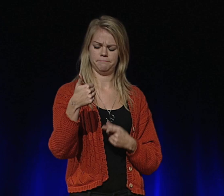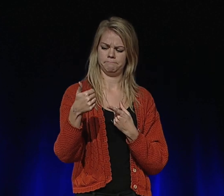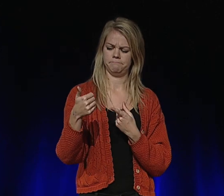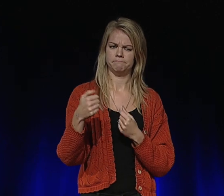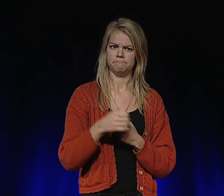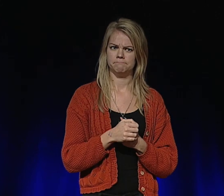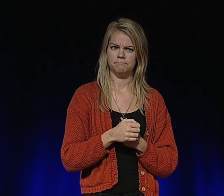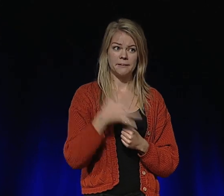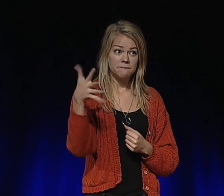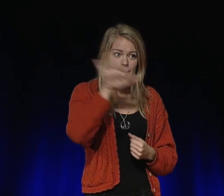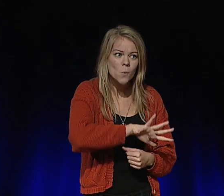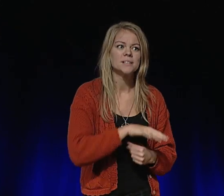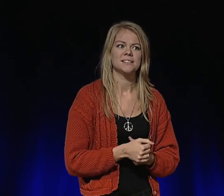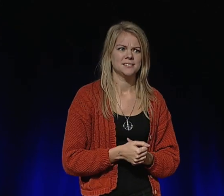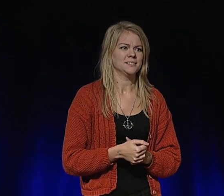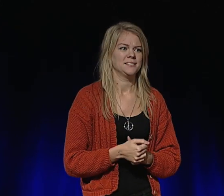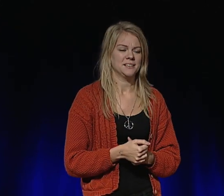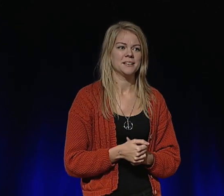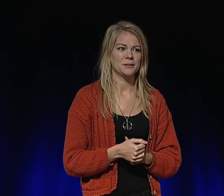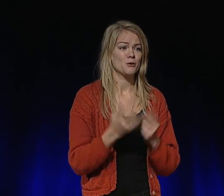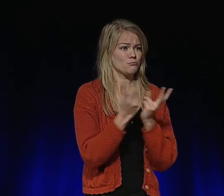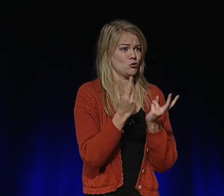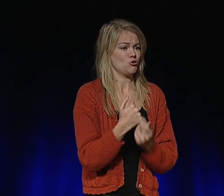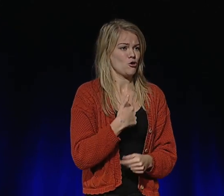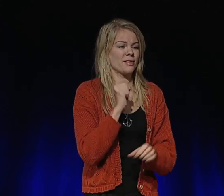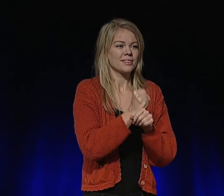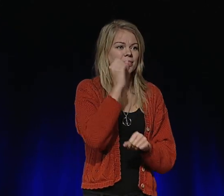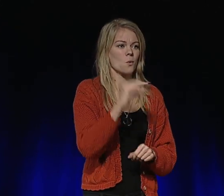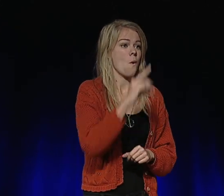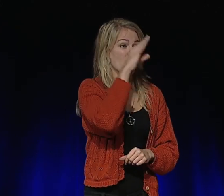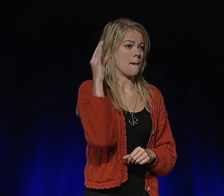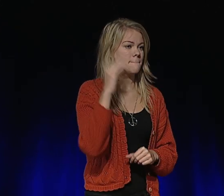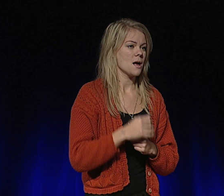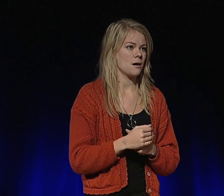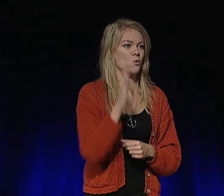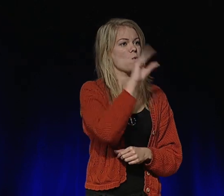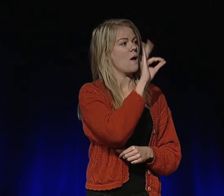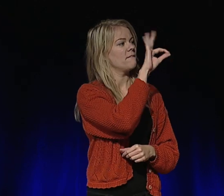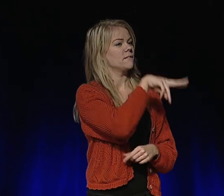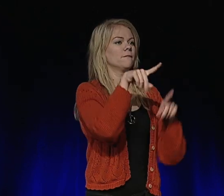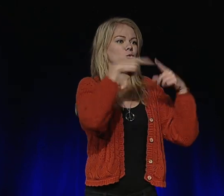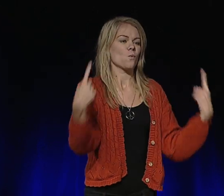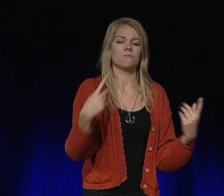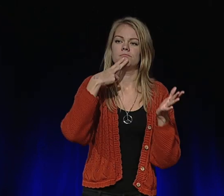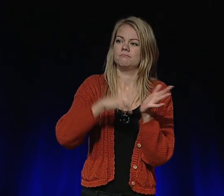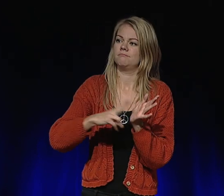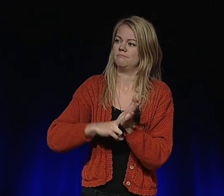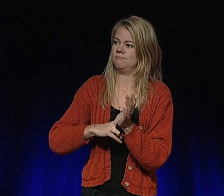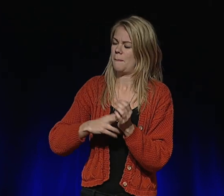2006. Det är fem år sedan. Jag var alltså 19 år gammal då FN först erkände